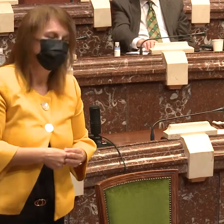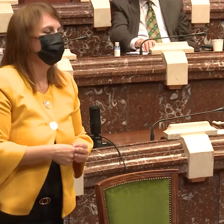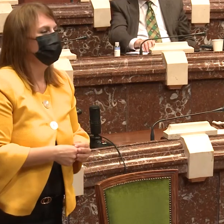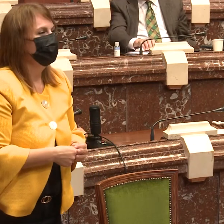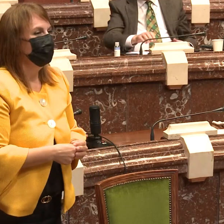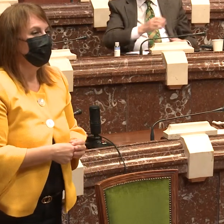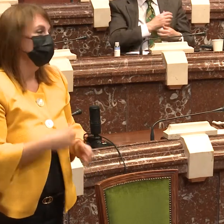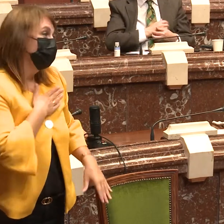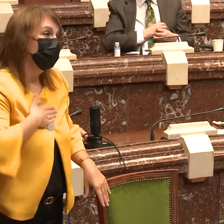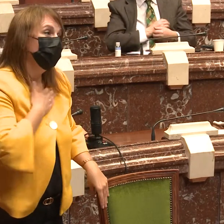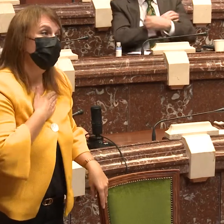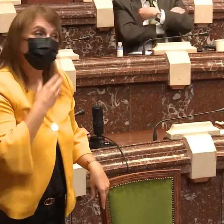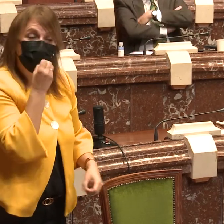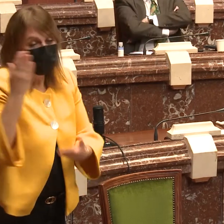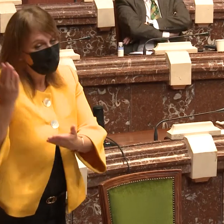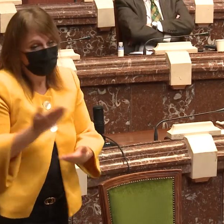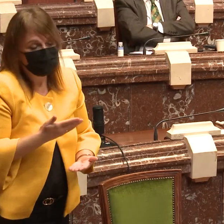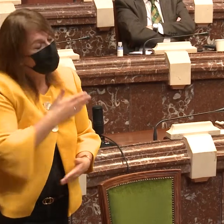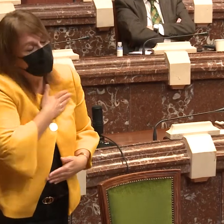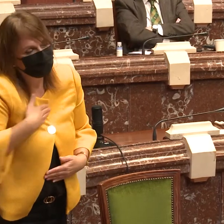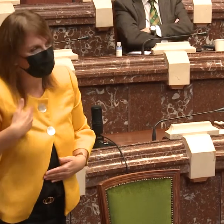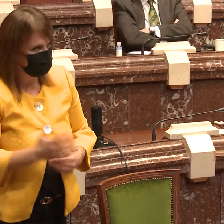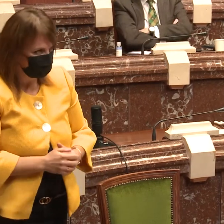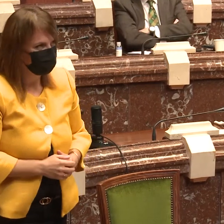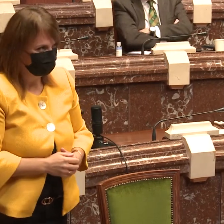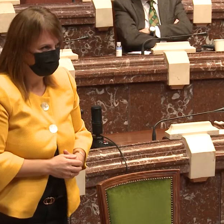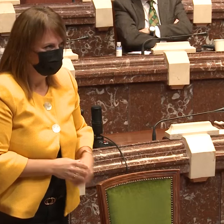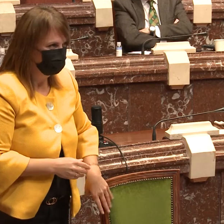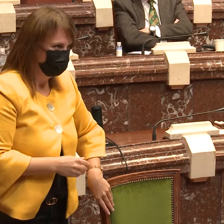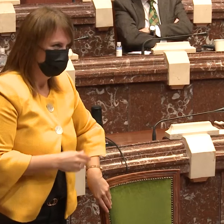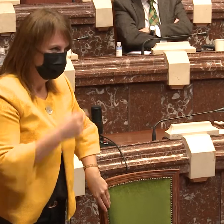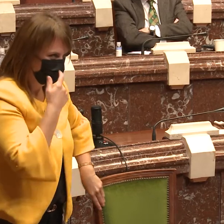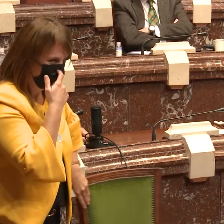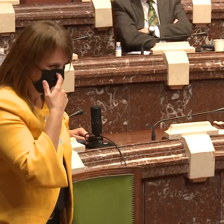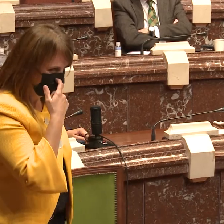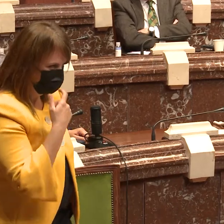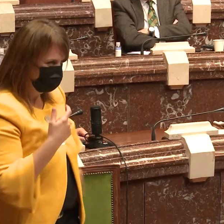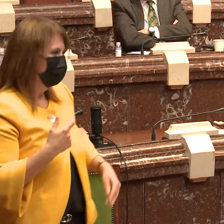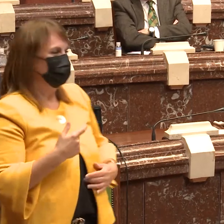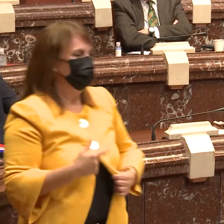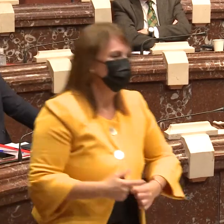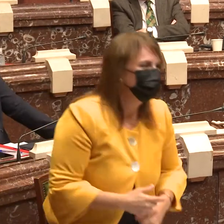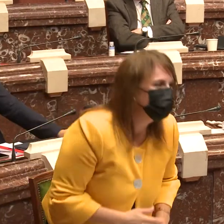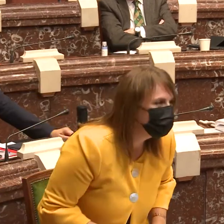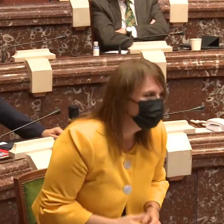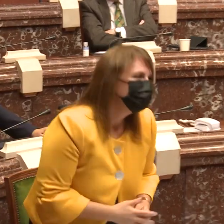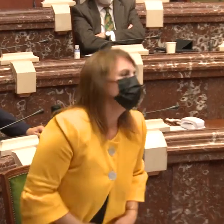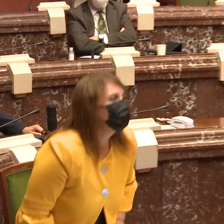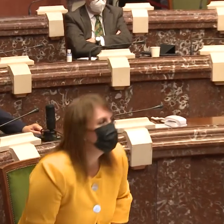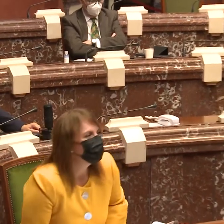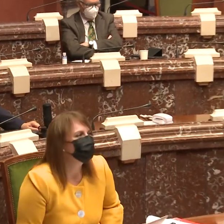bienvenidos. Podéis venir cuando queráis. Ha sido un placer. Muchas gracias.